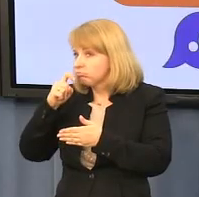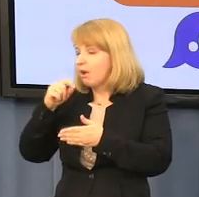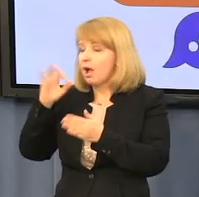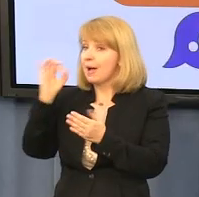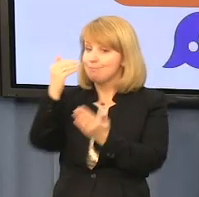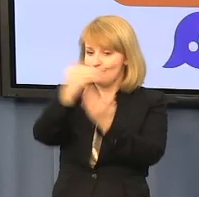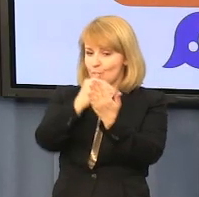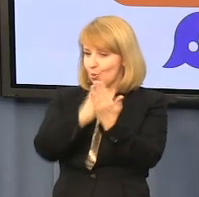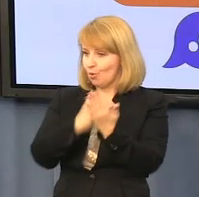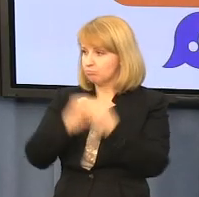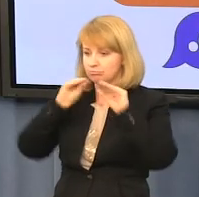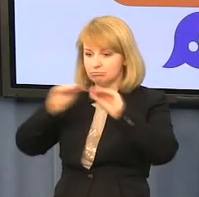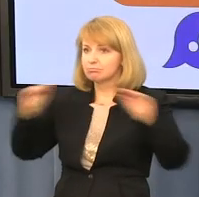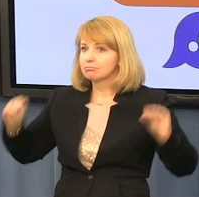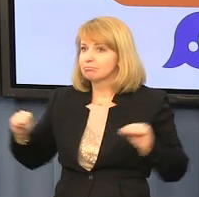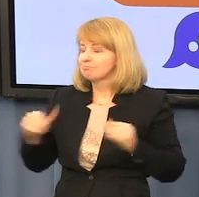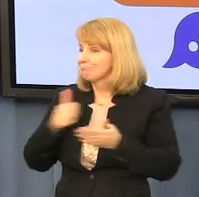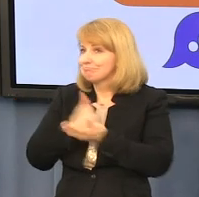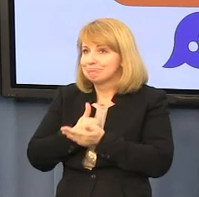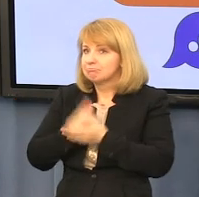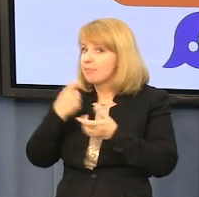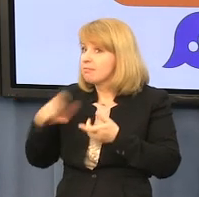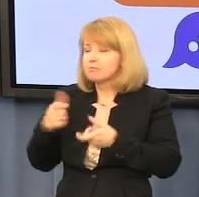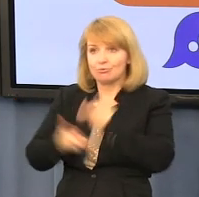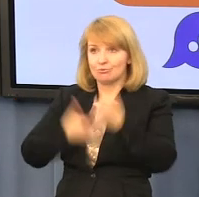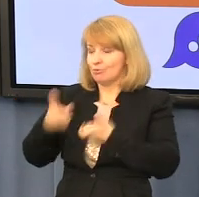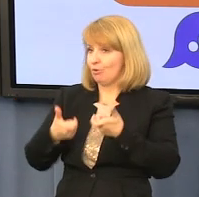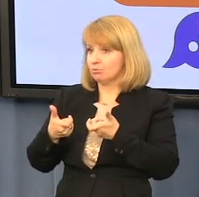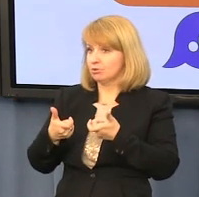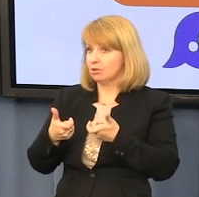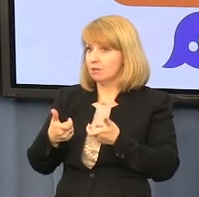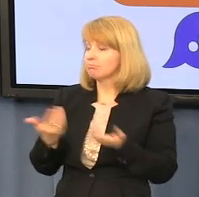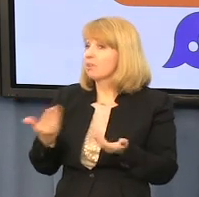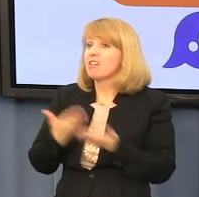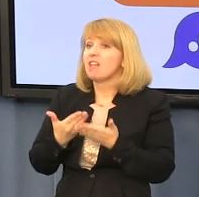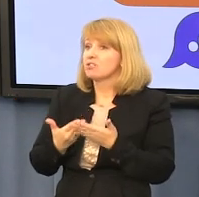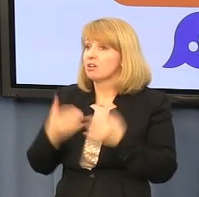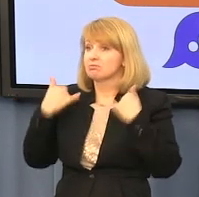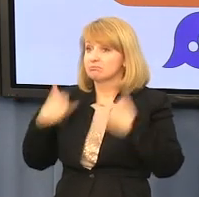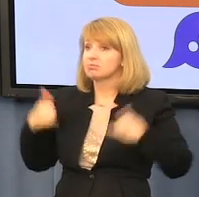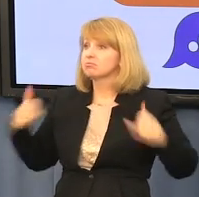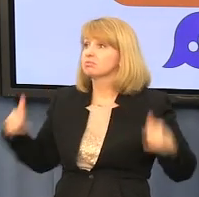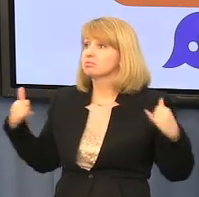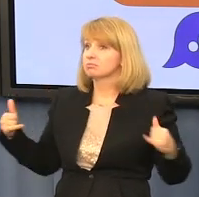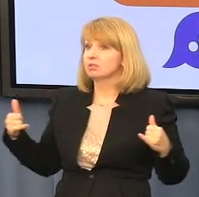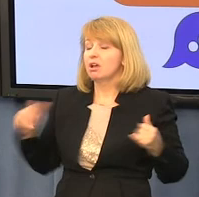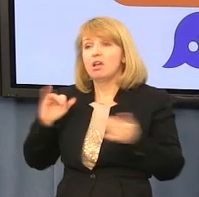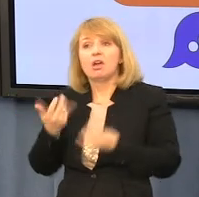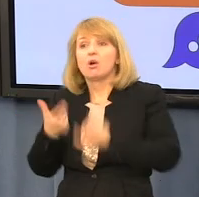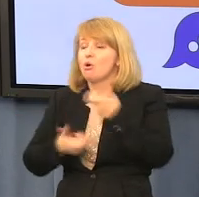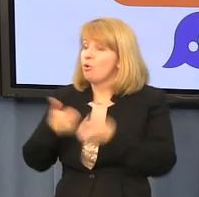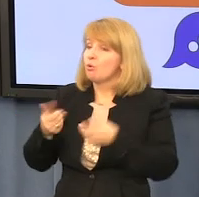Także rodzi się wiele różnych rozbieżności, choćby kwestia nauczania na katechezie ewolucji